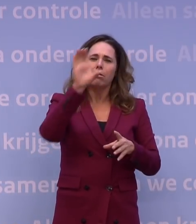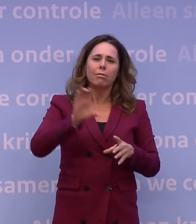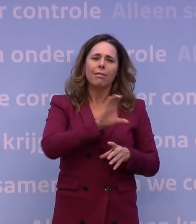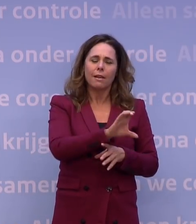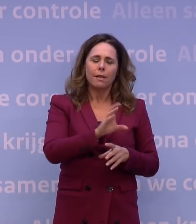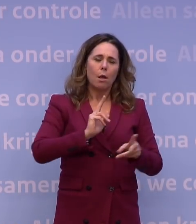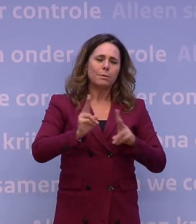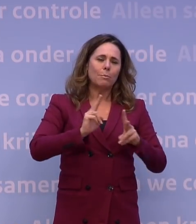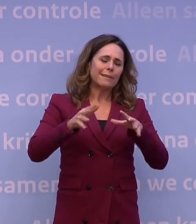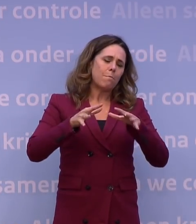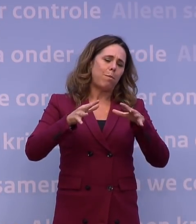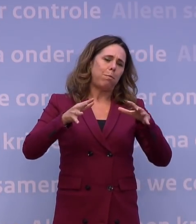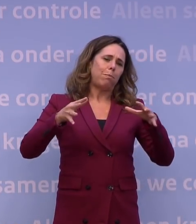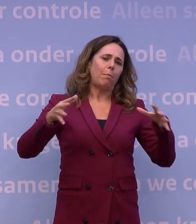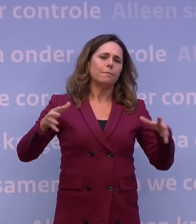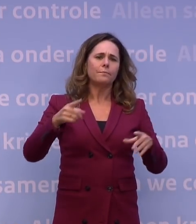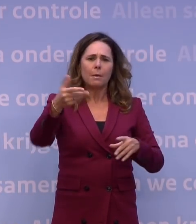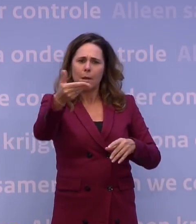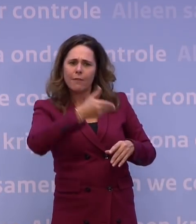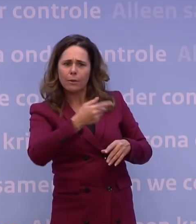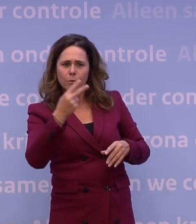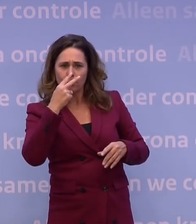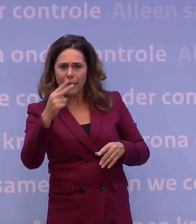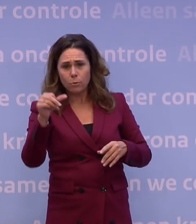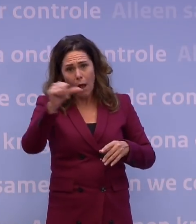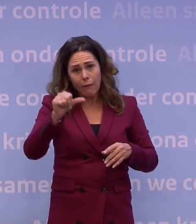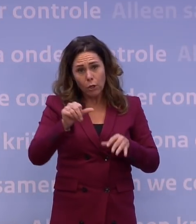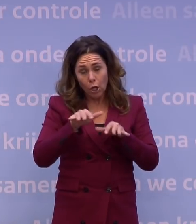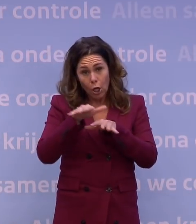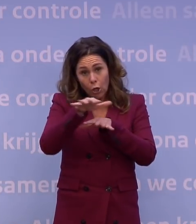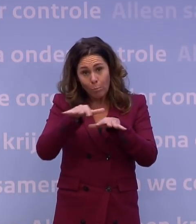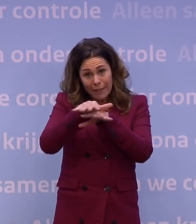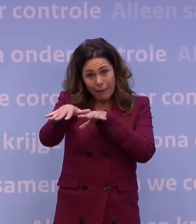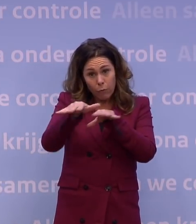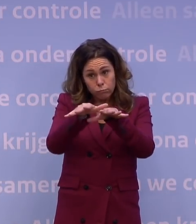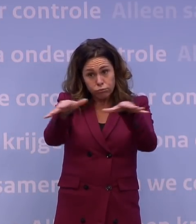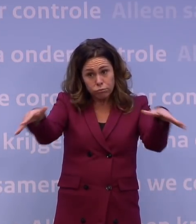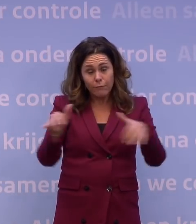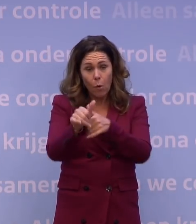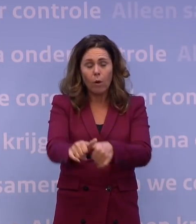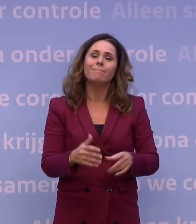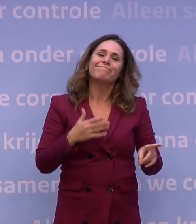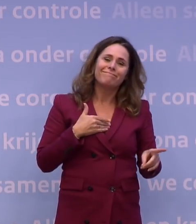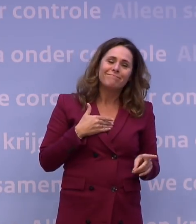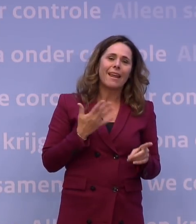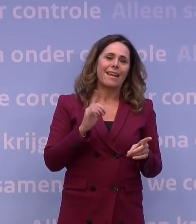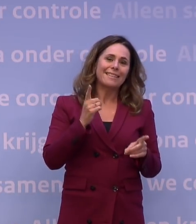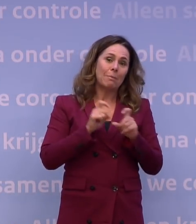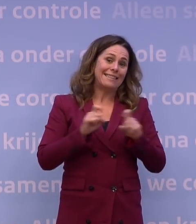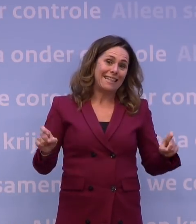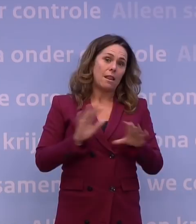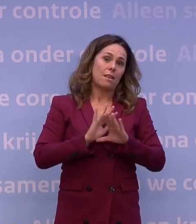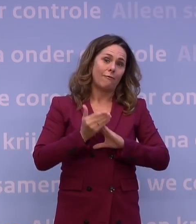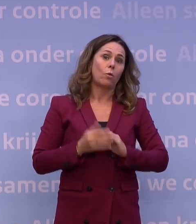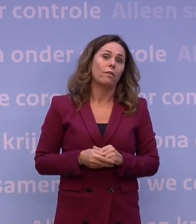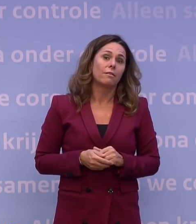dusdanig hoog is. Ja, u zegt net, andere gebieden volgen heel snel. Maar misschien moet ik even bezin afmaken, toch? Namelijk, we hebben in het vorige